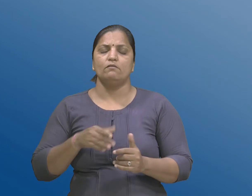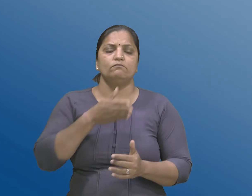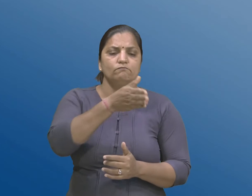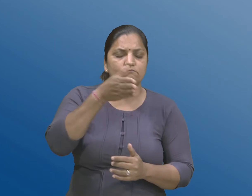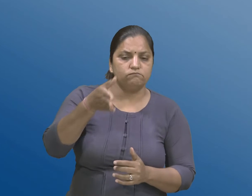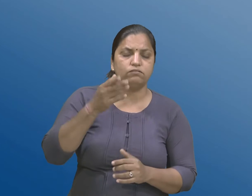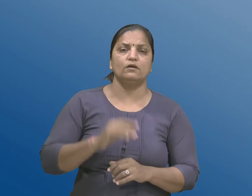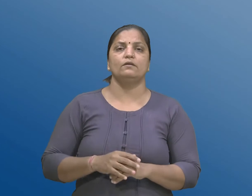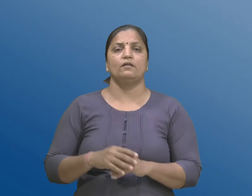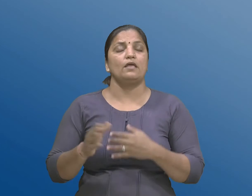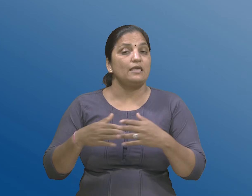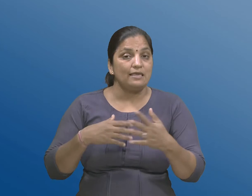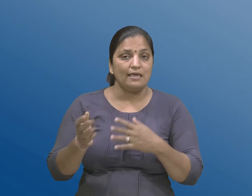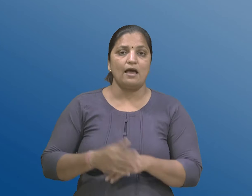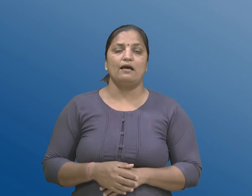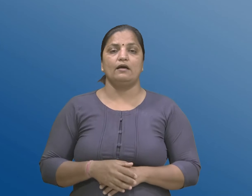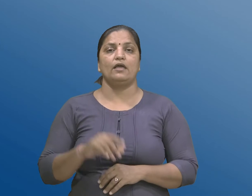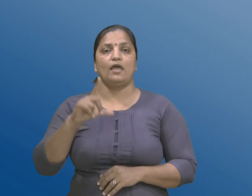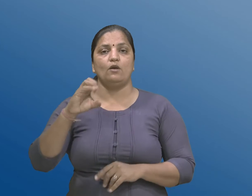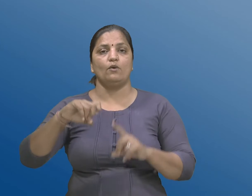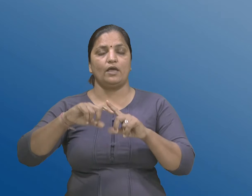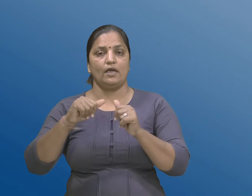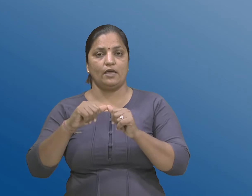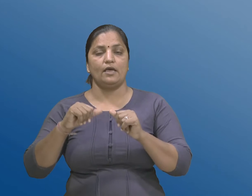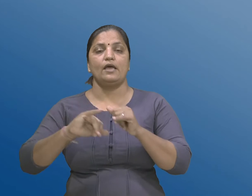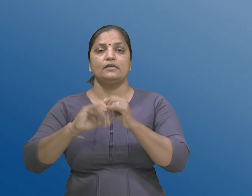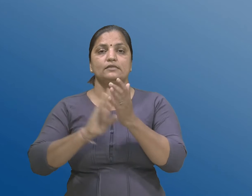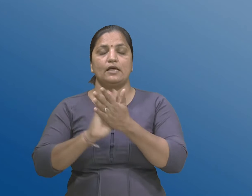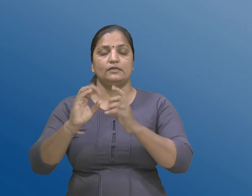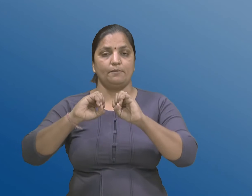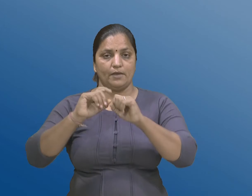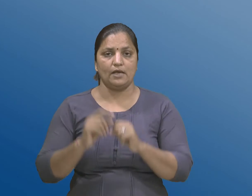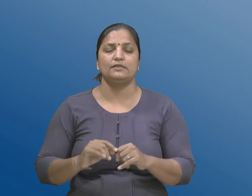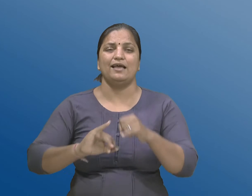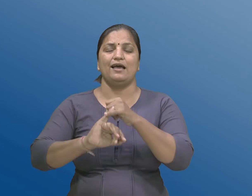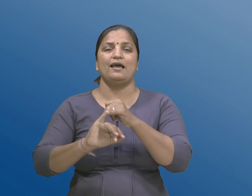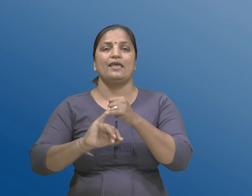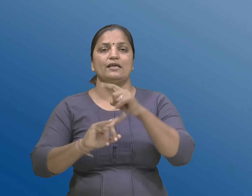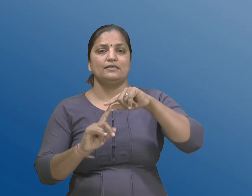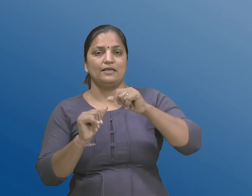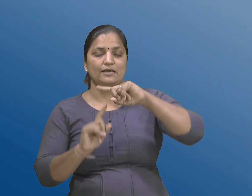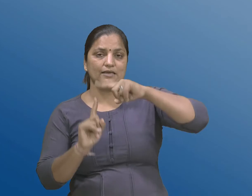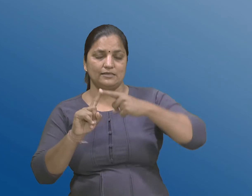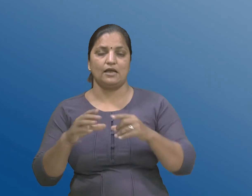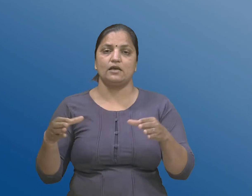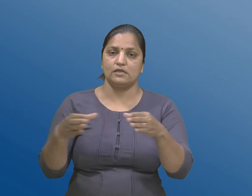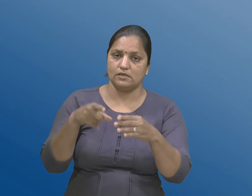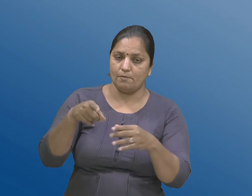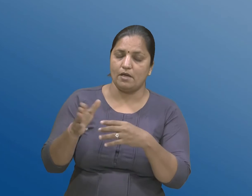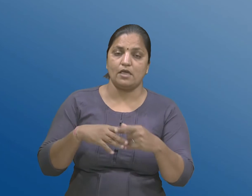समक्ष अथवा जैंश्याँ आ विधानमंडल एक ग्रुहुनू बनेलू होई त्यां एक ग्रुहुidd